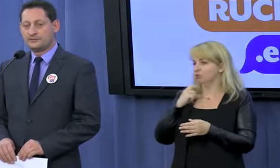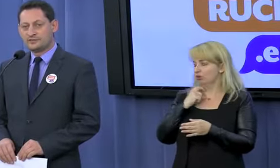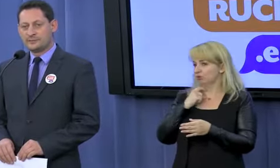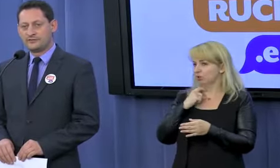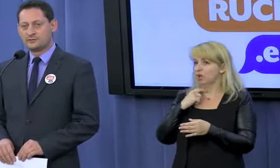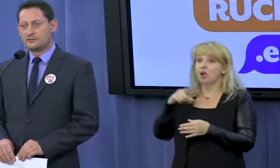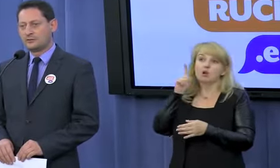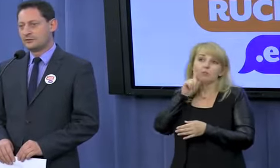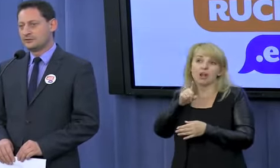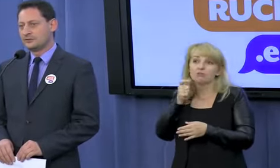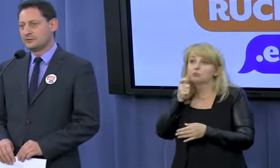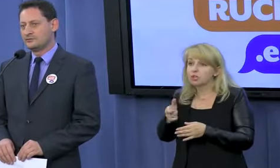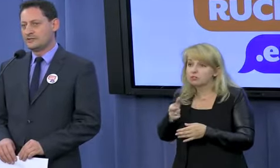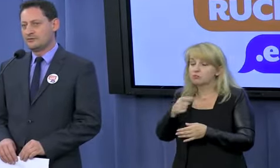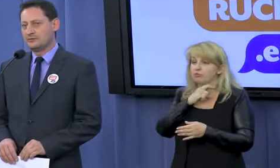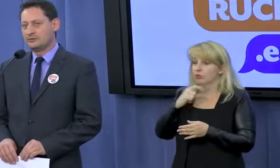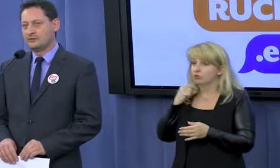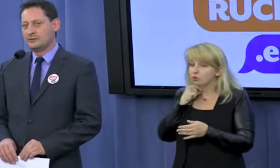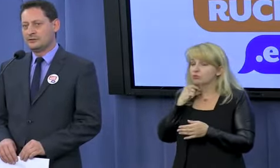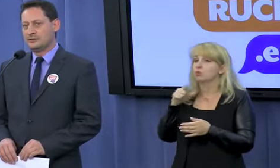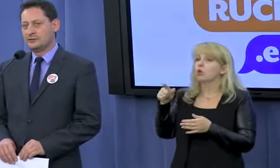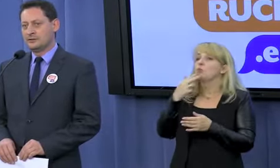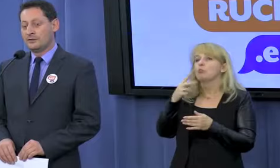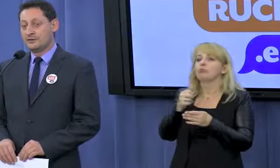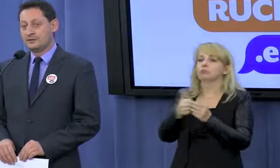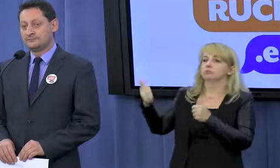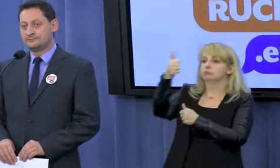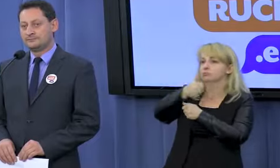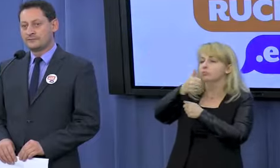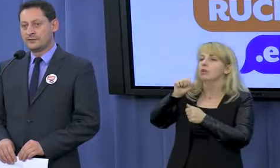prawdziwych sprawców tych okrutnych czynów stawia w roli ofiar.